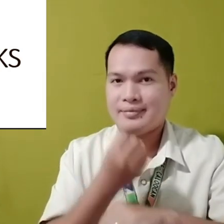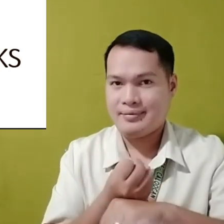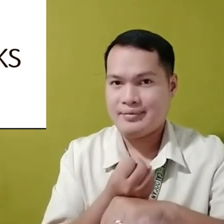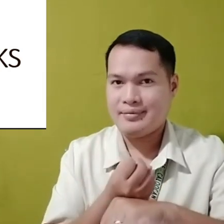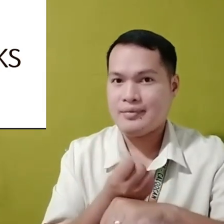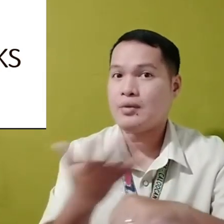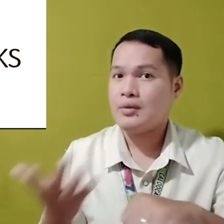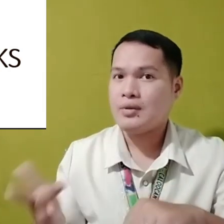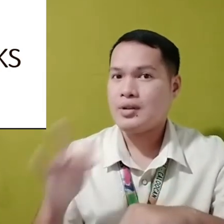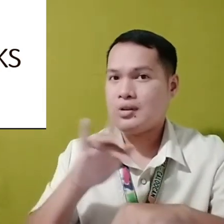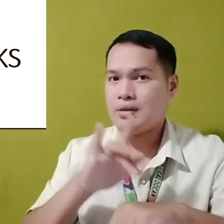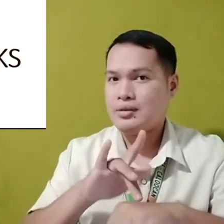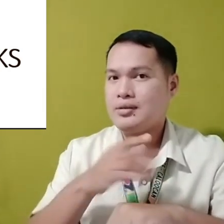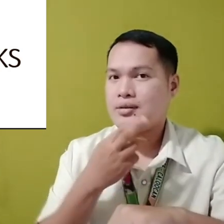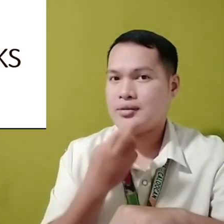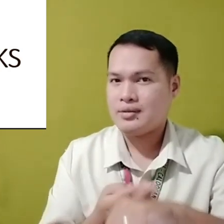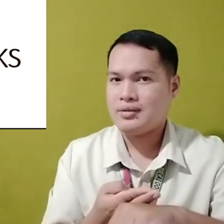Basaltic Rocks